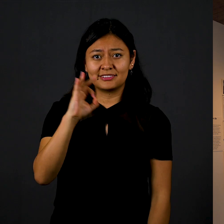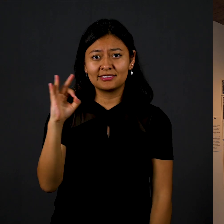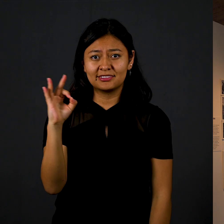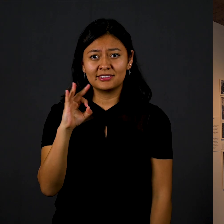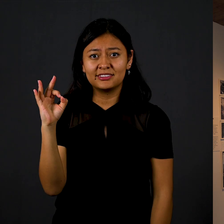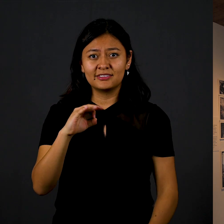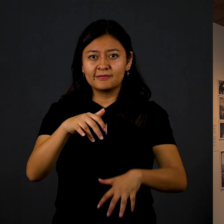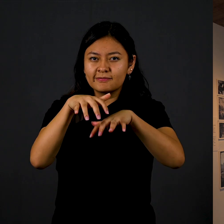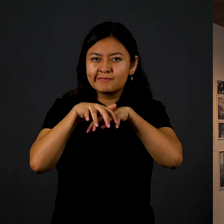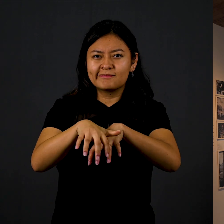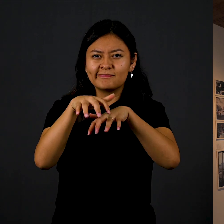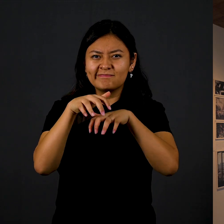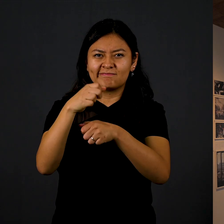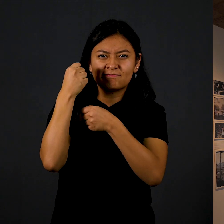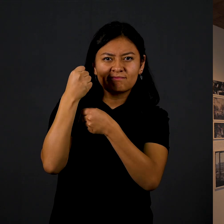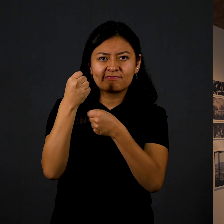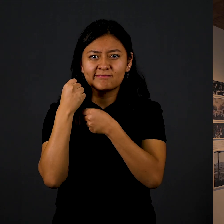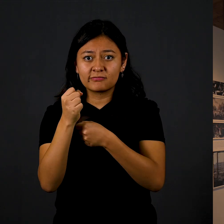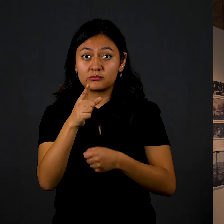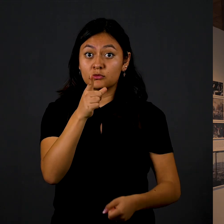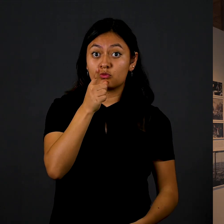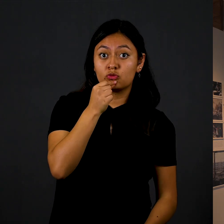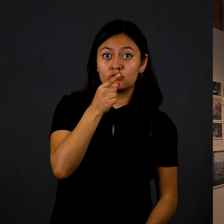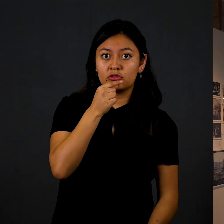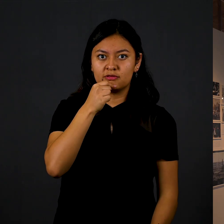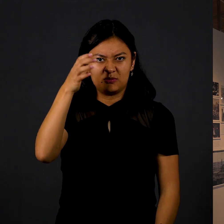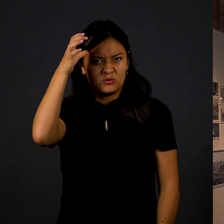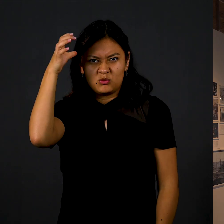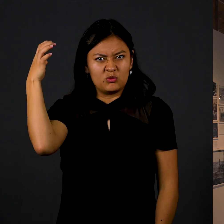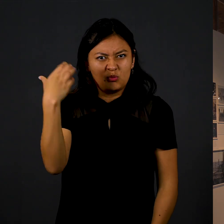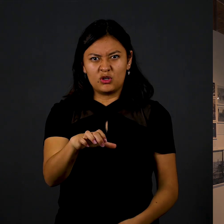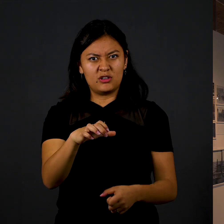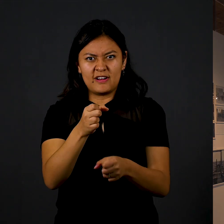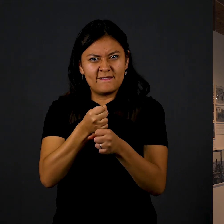Ordaz y Luis Echeverría Álvarez insistía en reprimirlos.